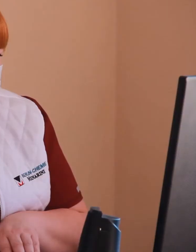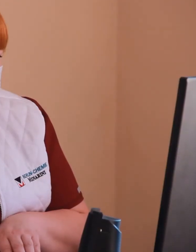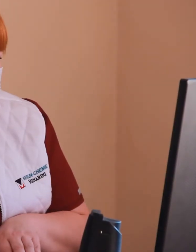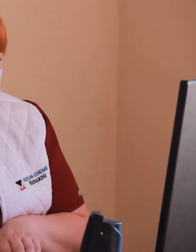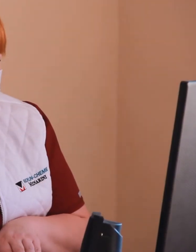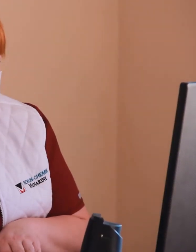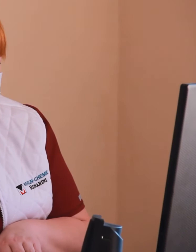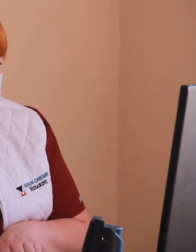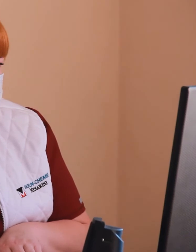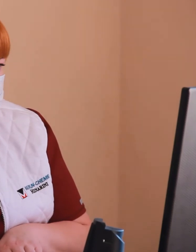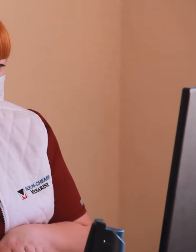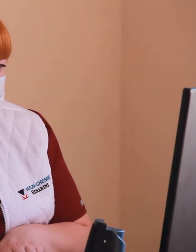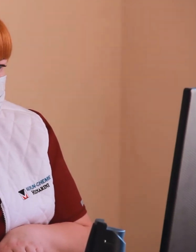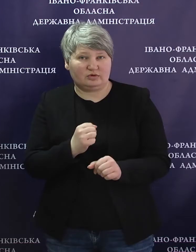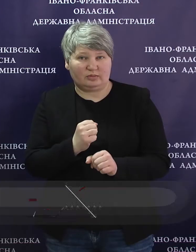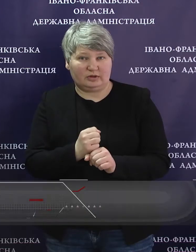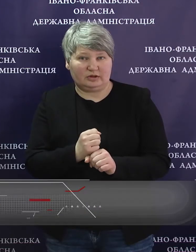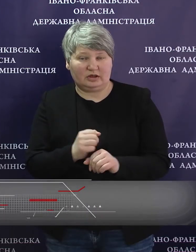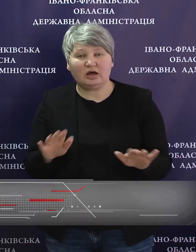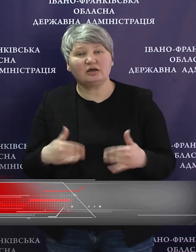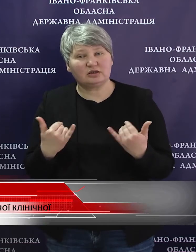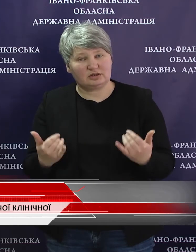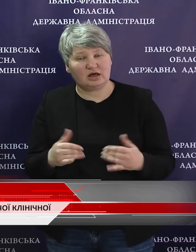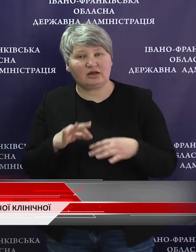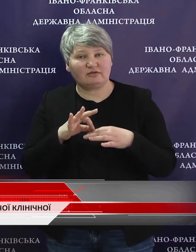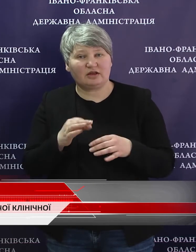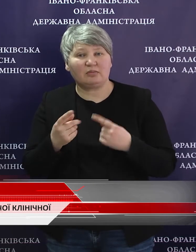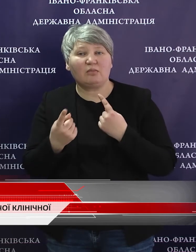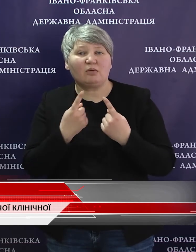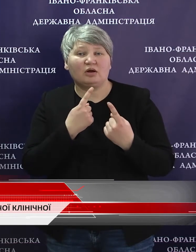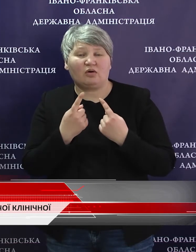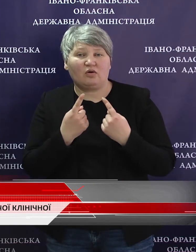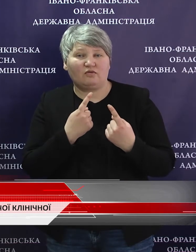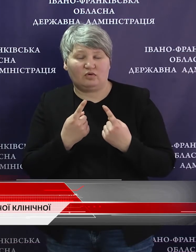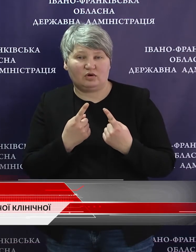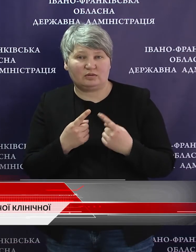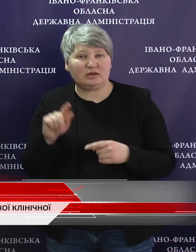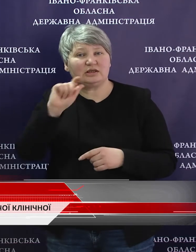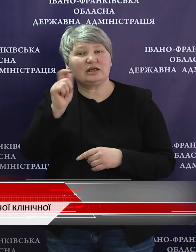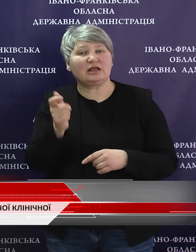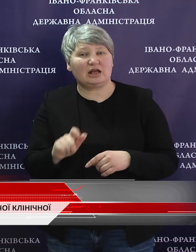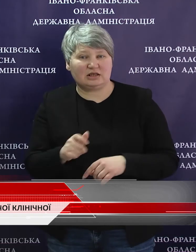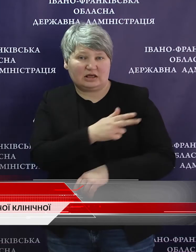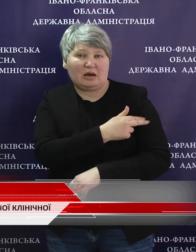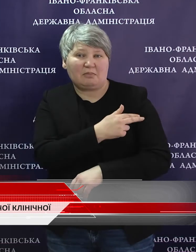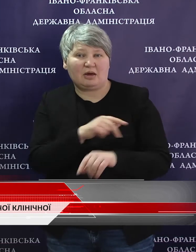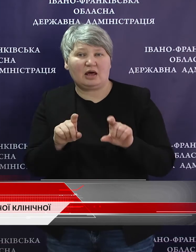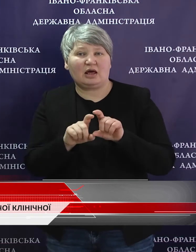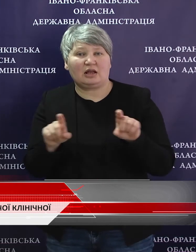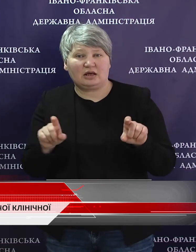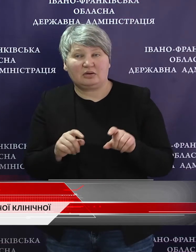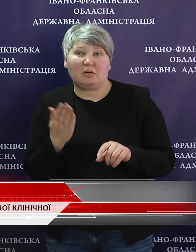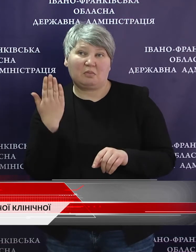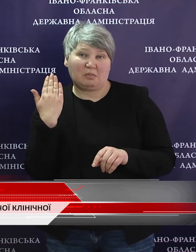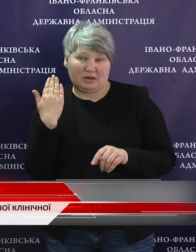Утім, франківські медики шукають вихід. Зараз ми ведемо переговори з провідними італійськими клініками. Досягнуто